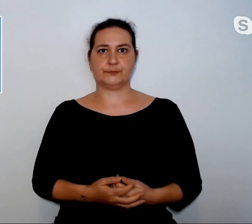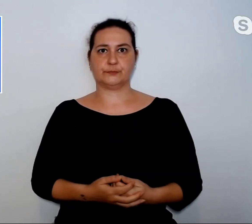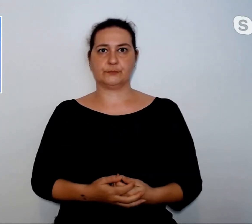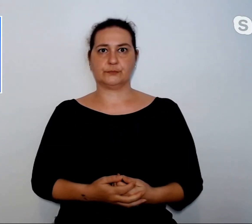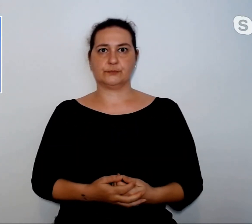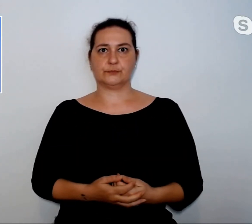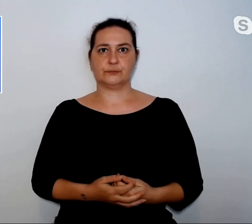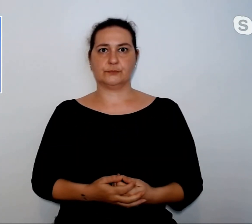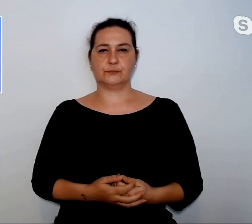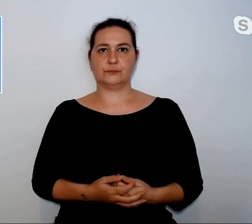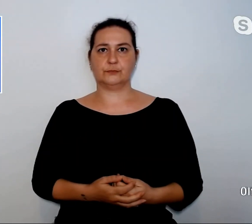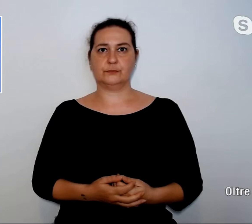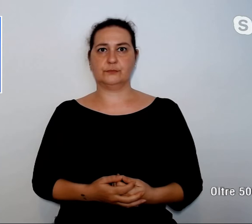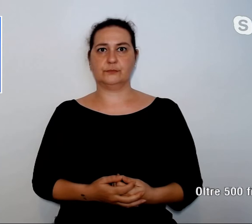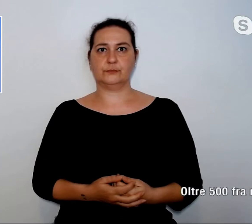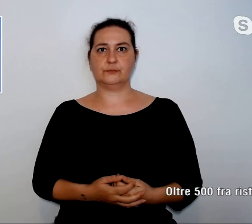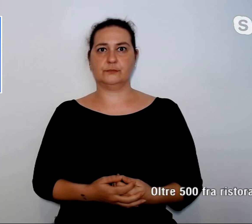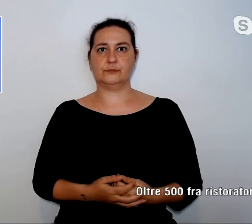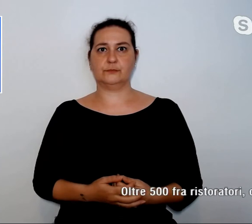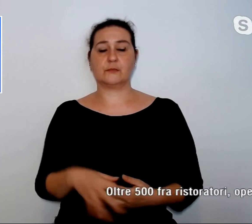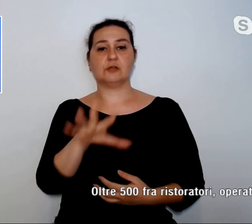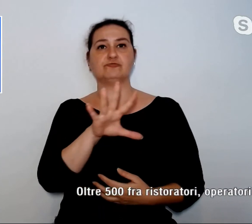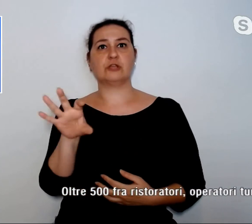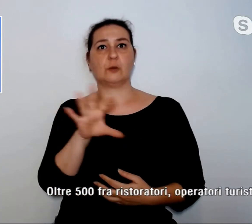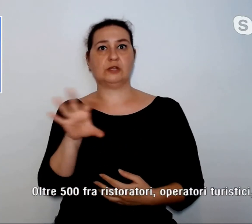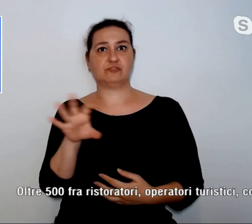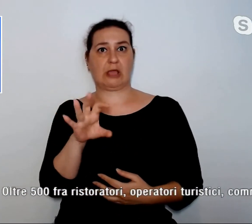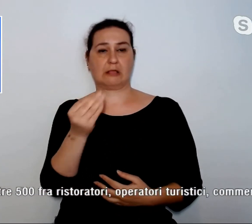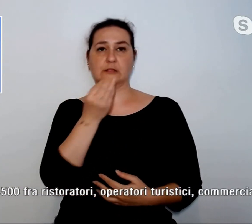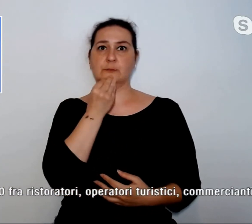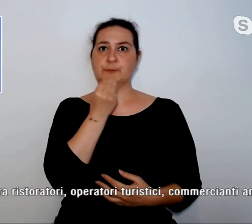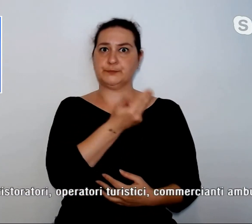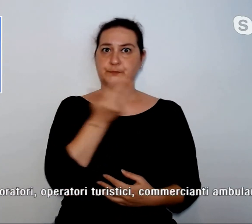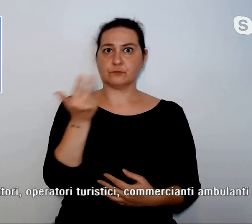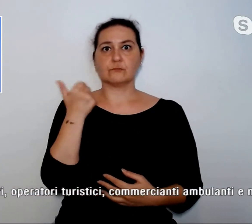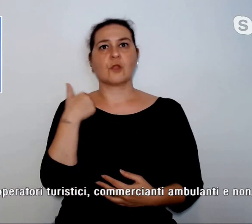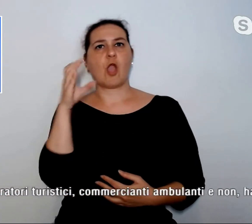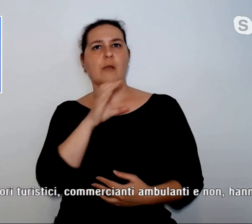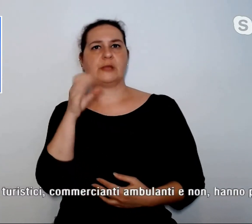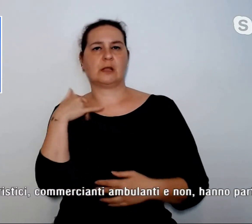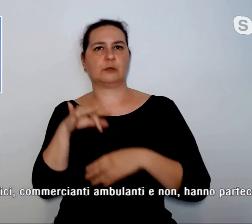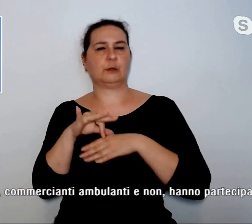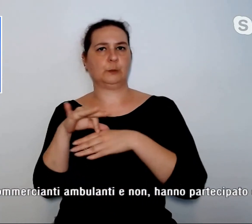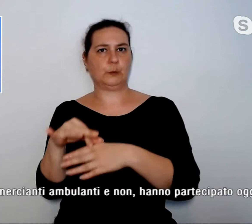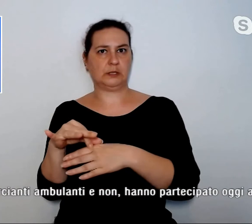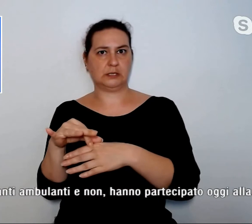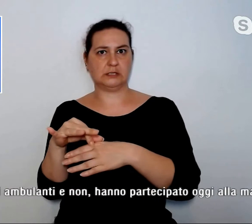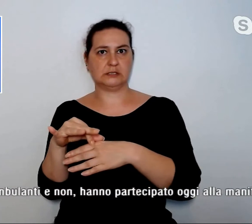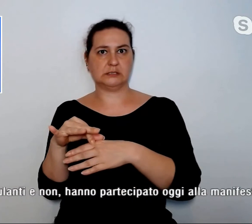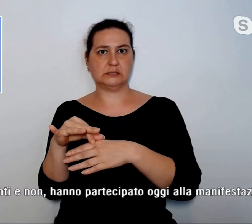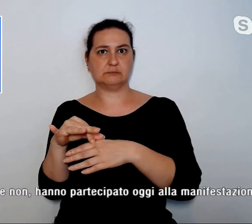Oltre 500 ristoratori, operatori turistici, commercianti, ambulanti e non